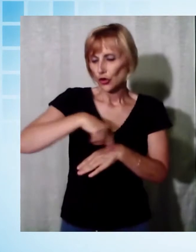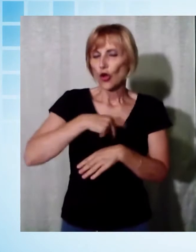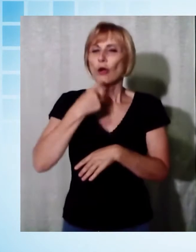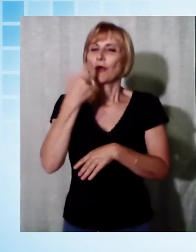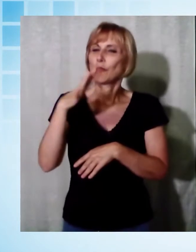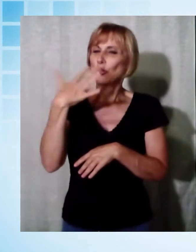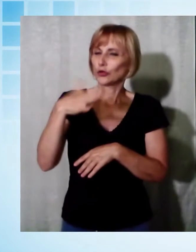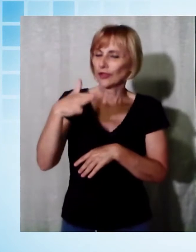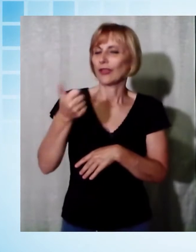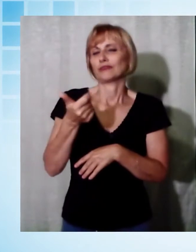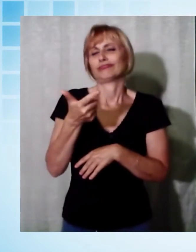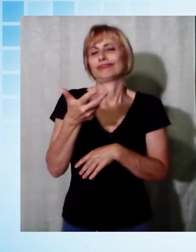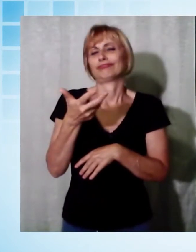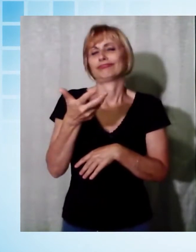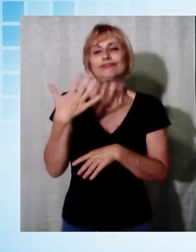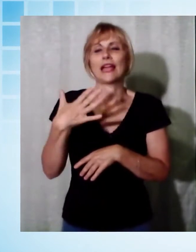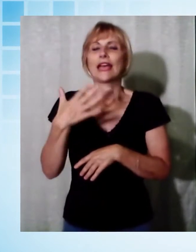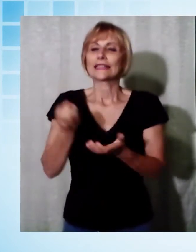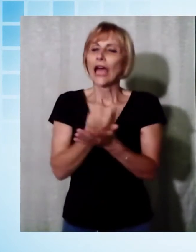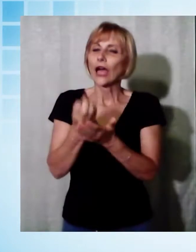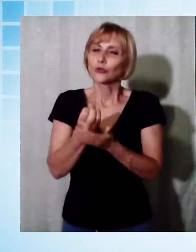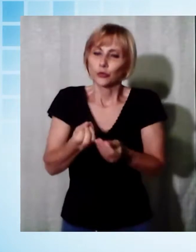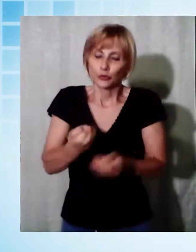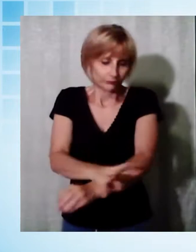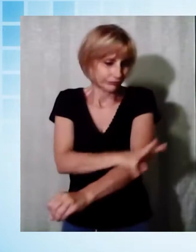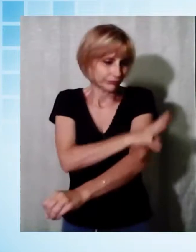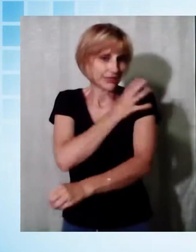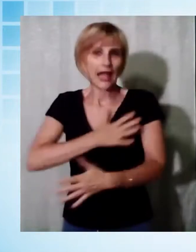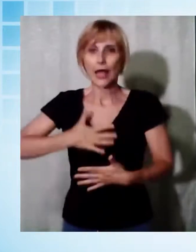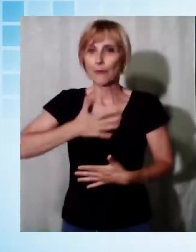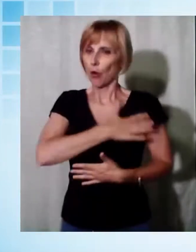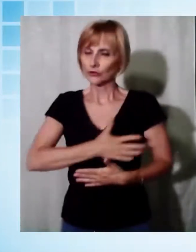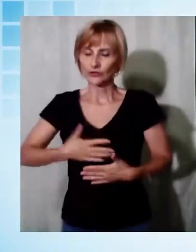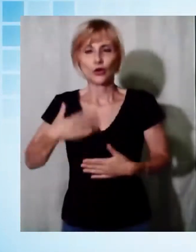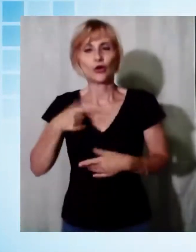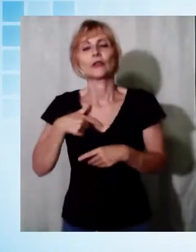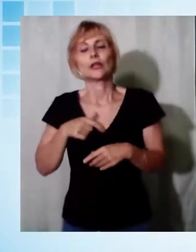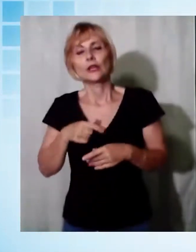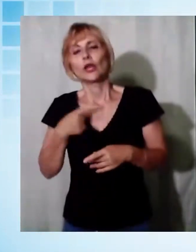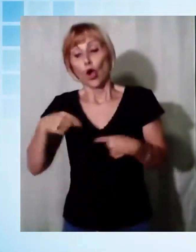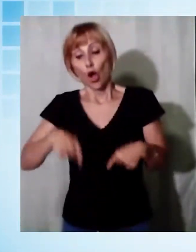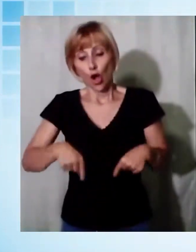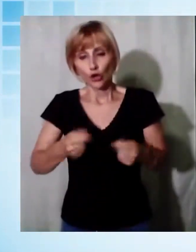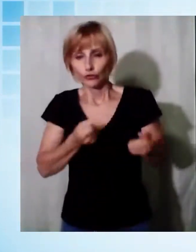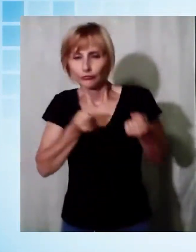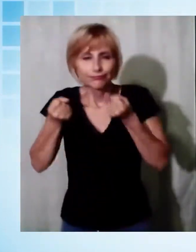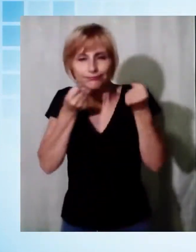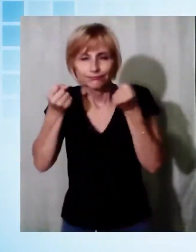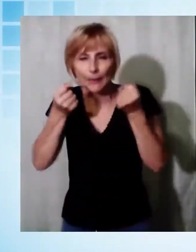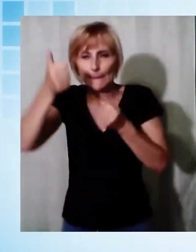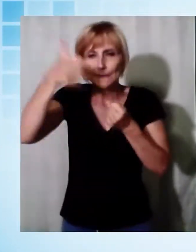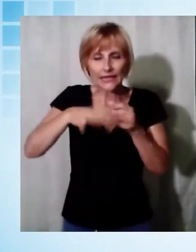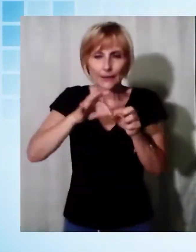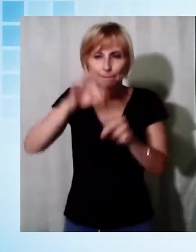grandi emozioni. Oggi, per coglierne una in più, siamo saliti in alto, ad oltre i mille metri sul livello del mare, immersi nelle faggete